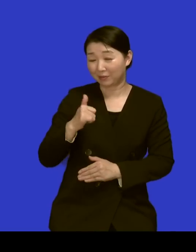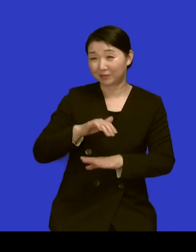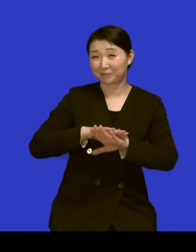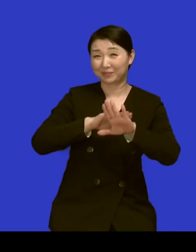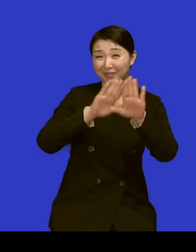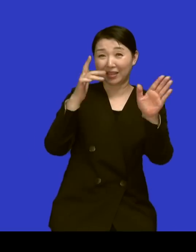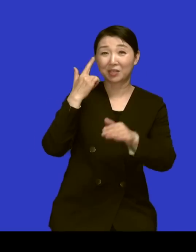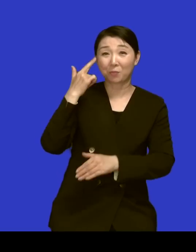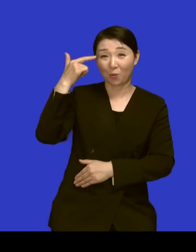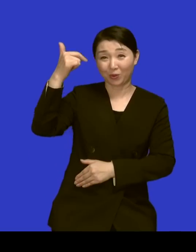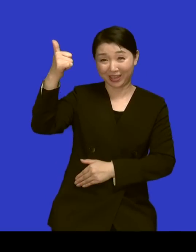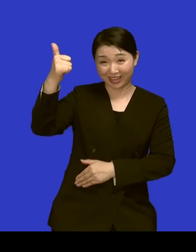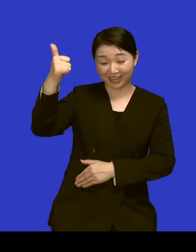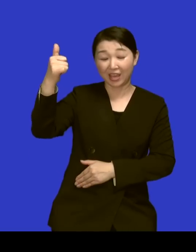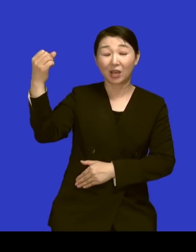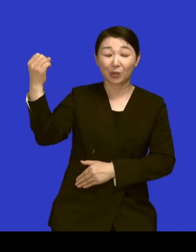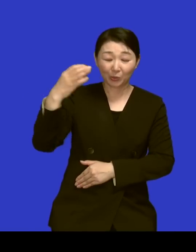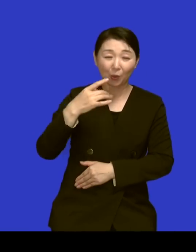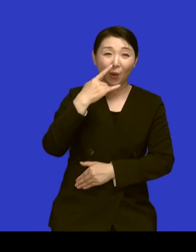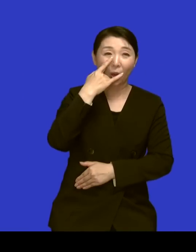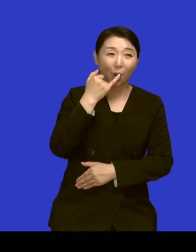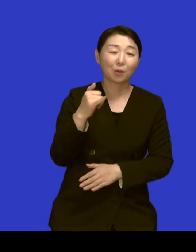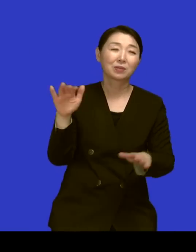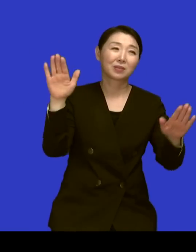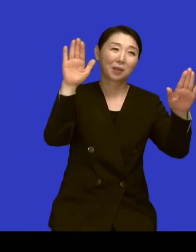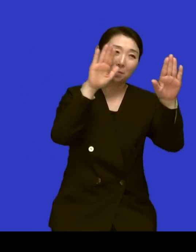어머님은 밤에 목회자라는 별명을 주셨어요